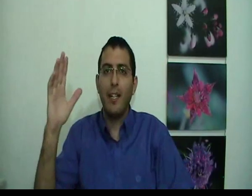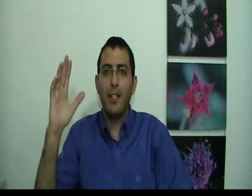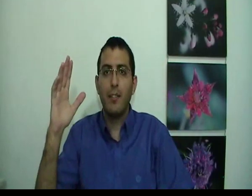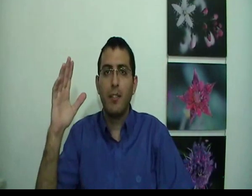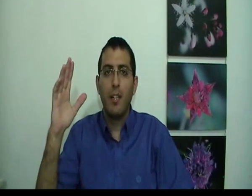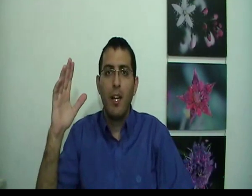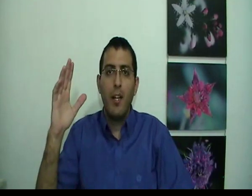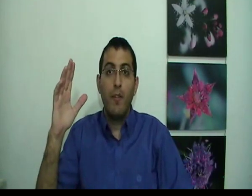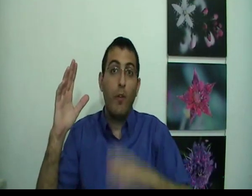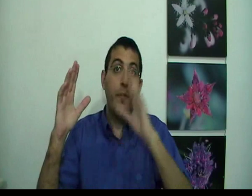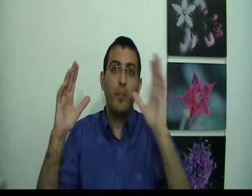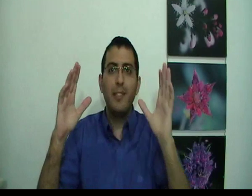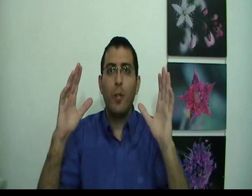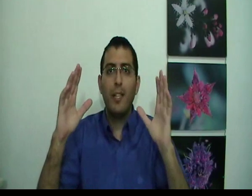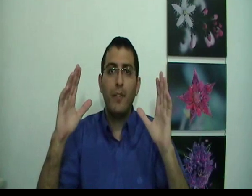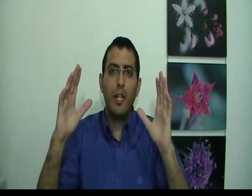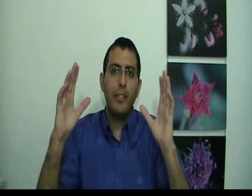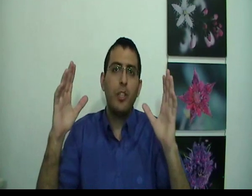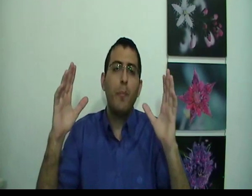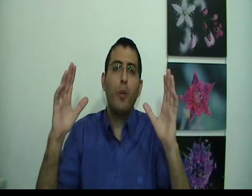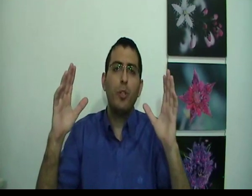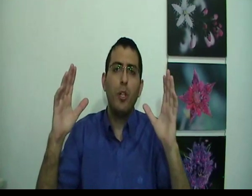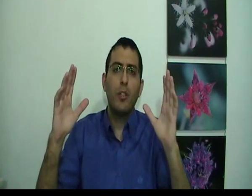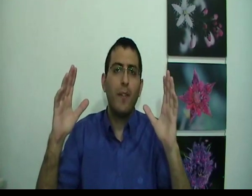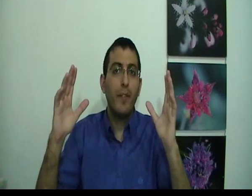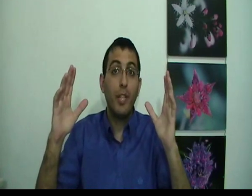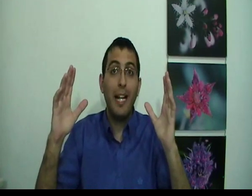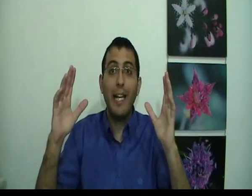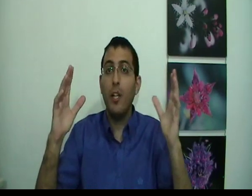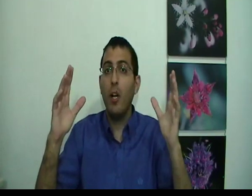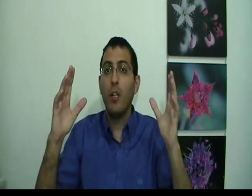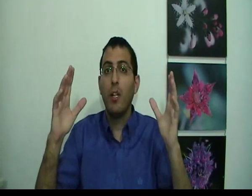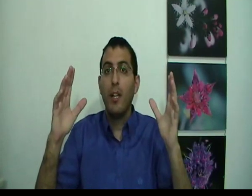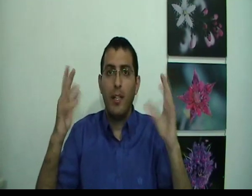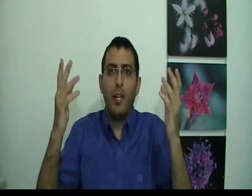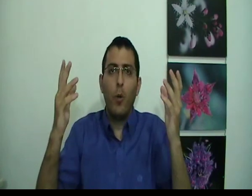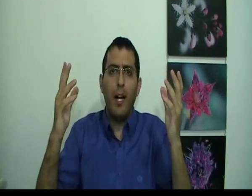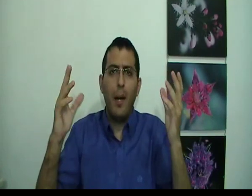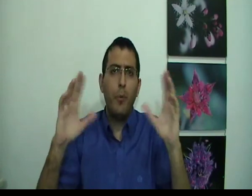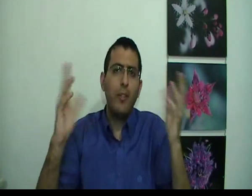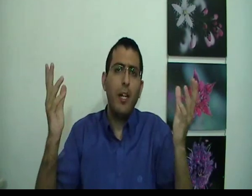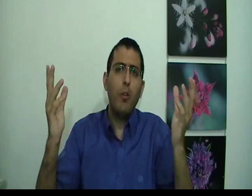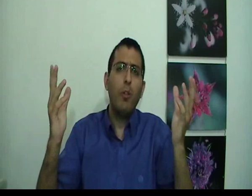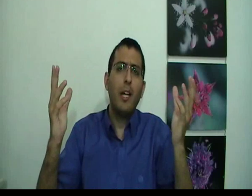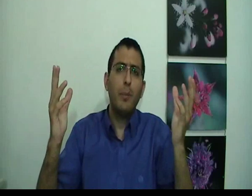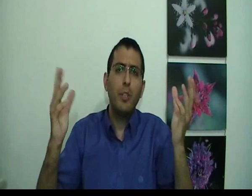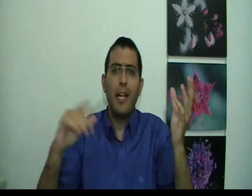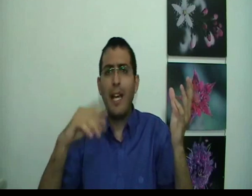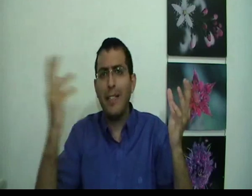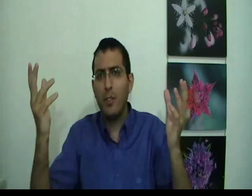אחת ומוזיז עוד יד אפשר להגיד שני פעולות שונות אבל אפשר להגיד לא לכאורה הפעולות האלה לא קלויות אחת בשנייה כי עד הזאת